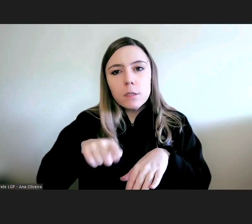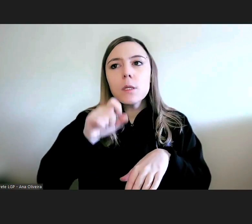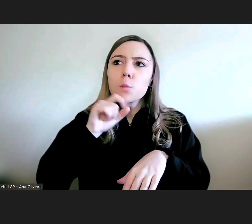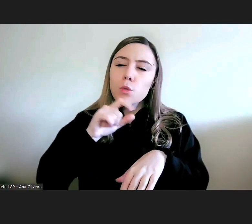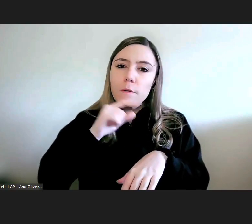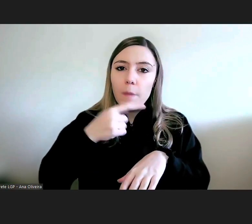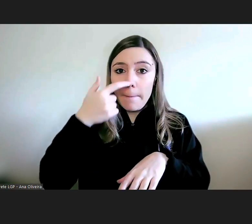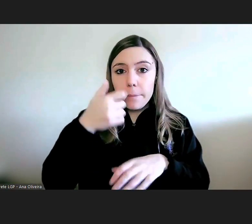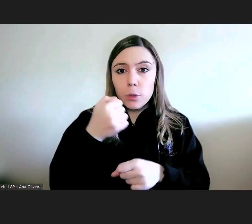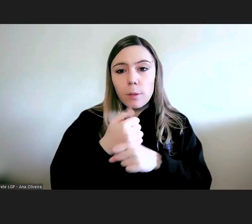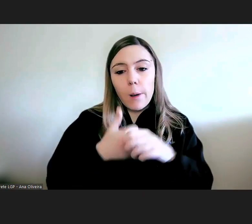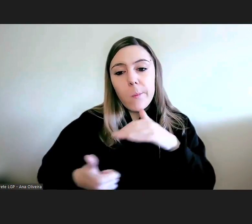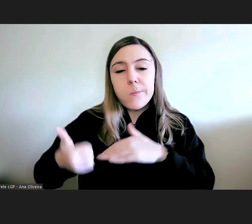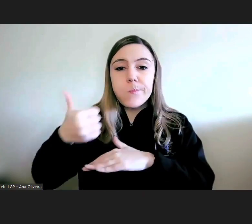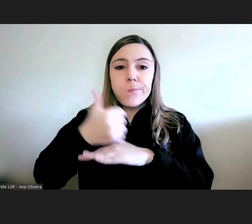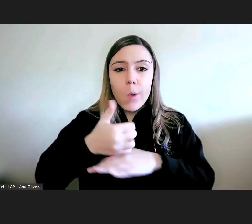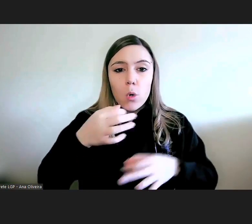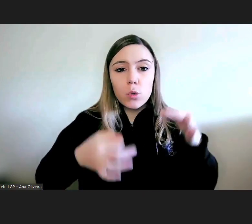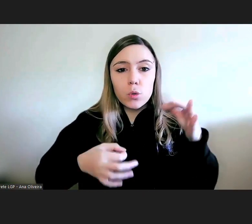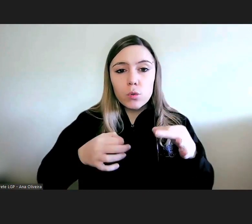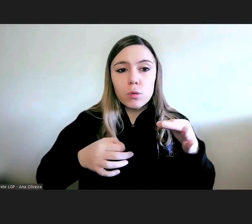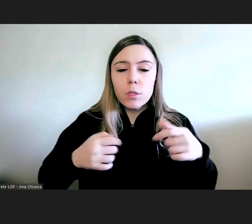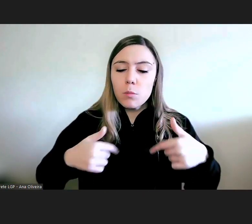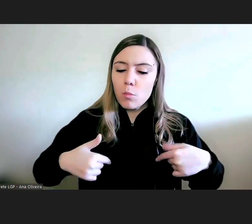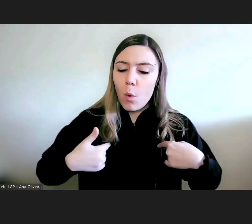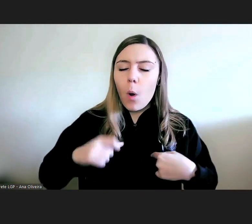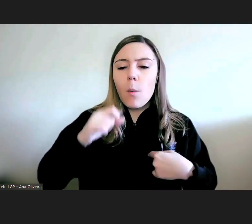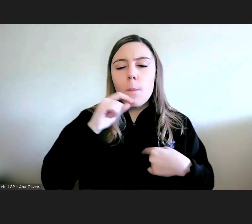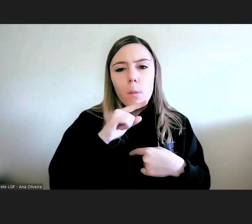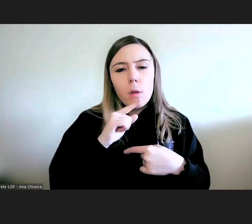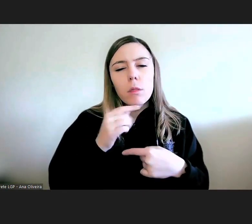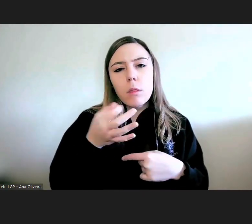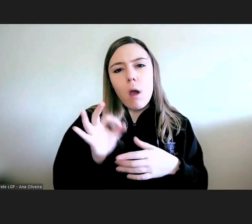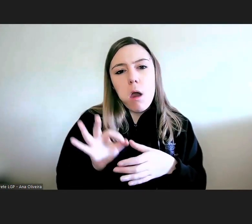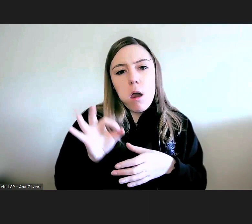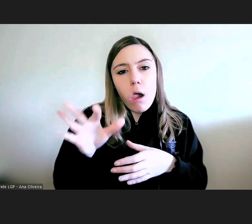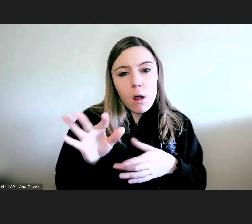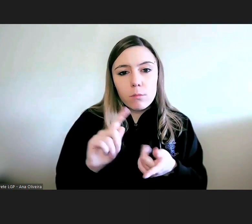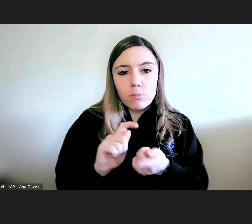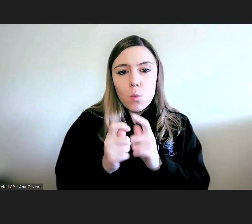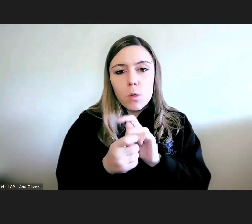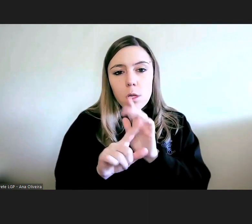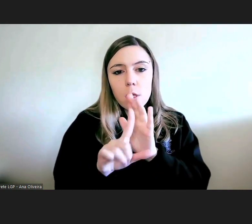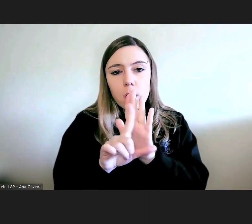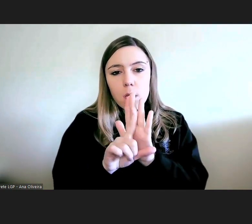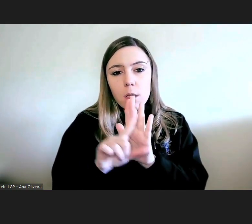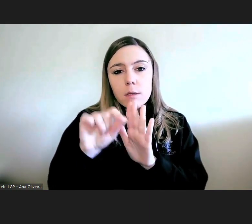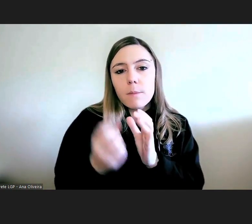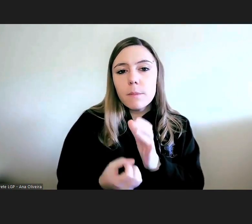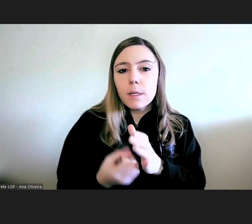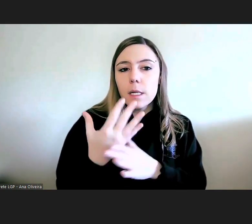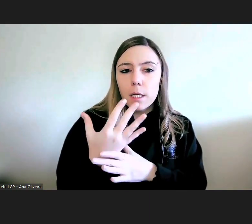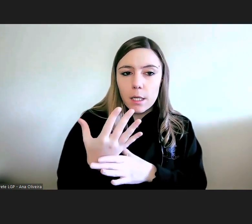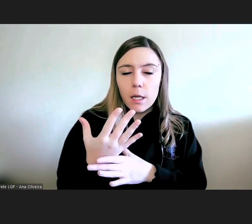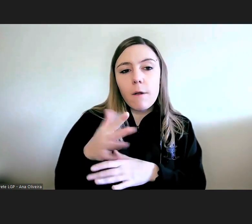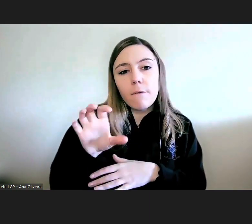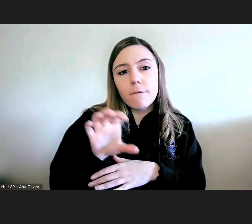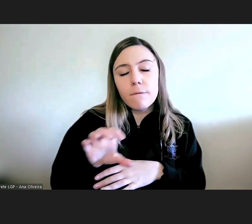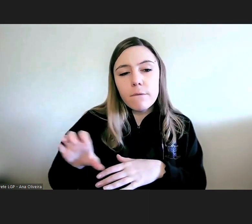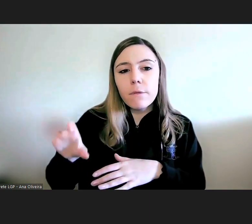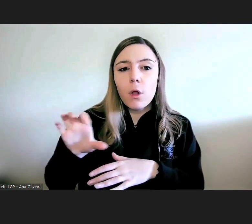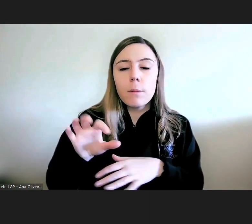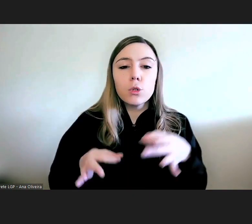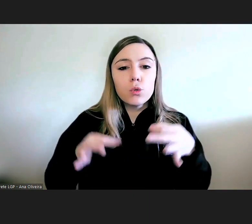justiça por sua iniciativa sugerir alterações legislativas sugerir a criação de regimes jurídicos de alterações por exemplo